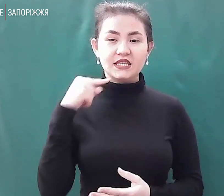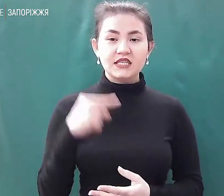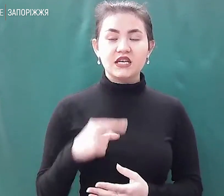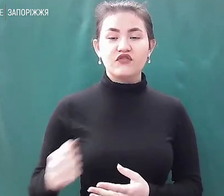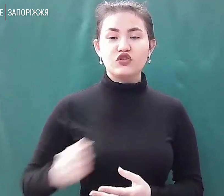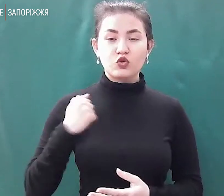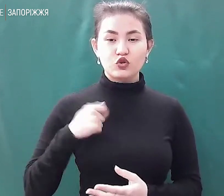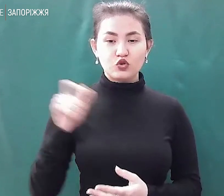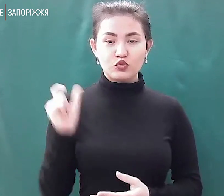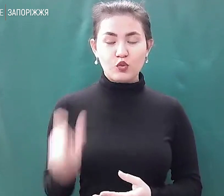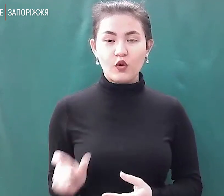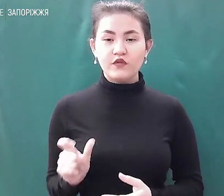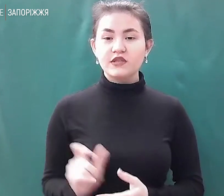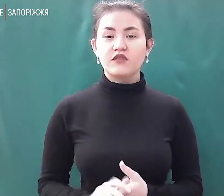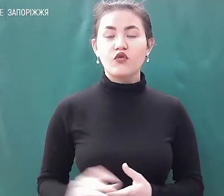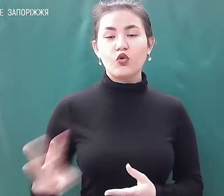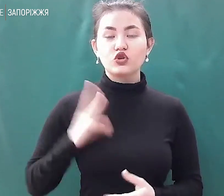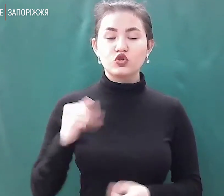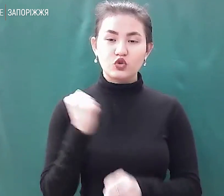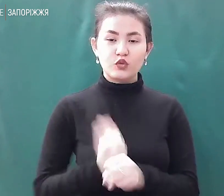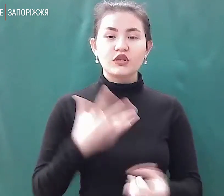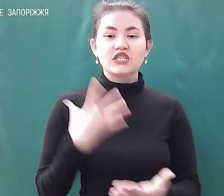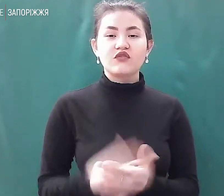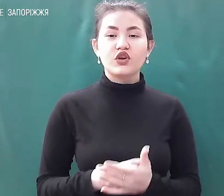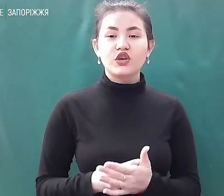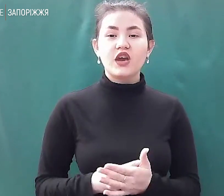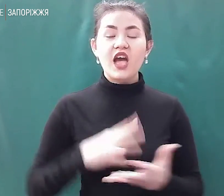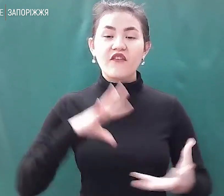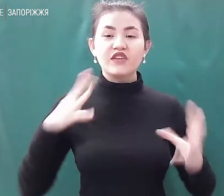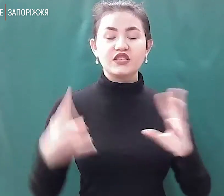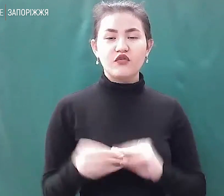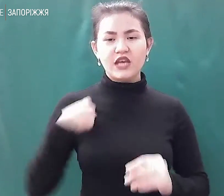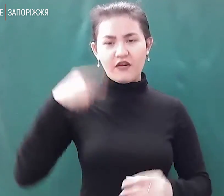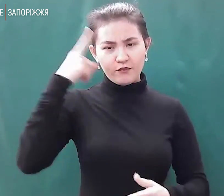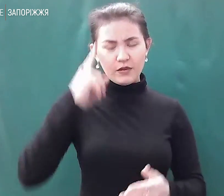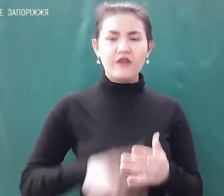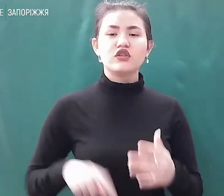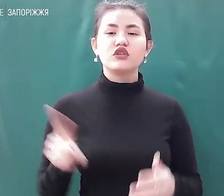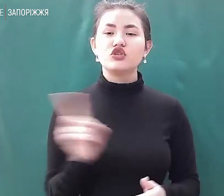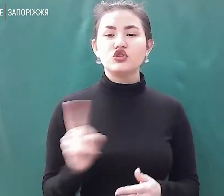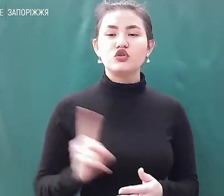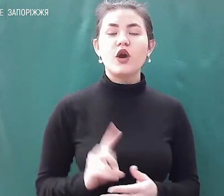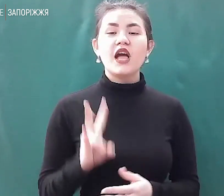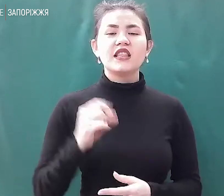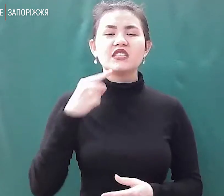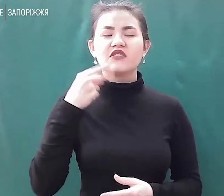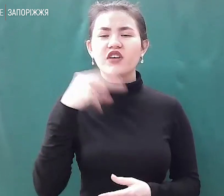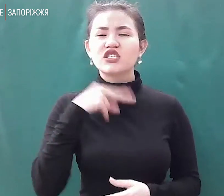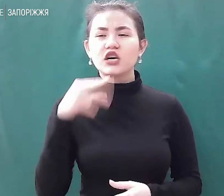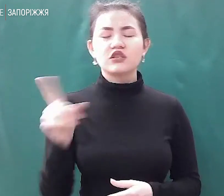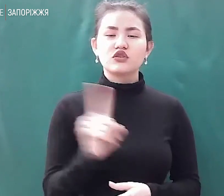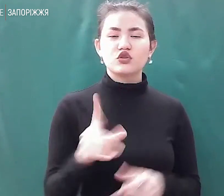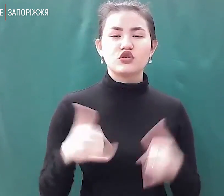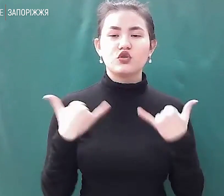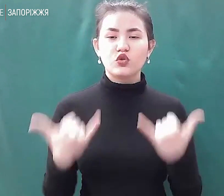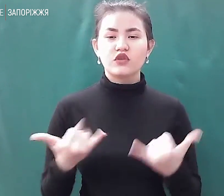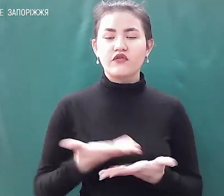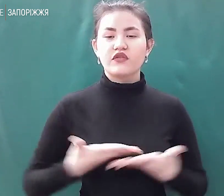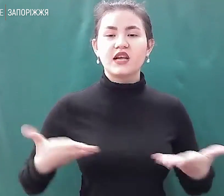хочу зробити свої висновки. Я впевнений, що навіть не зважаючи на те, що сьогодні у нас стоять танки і атомна